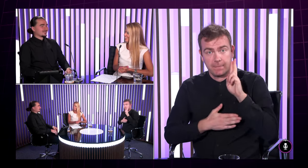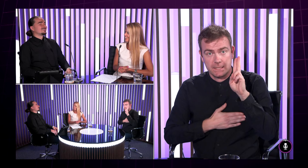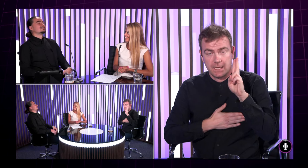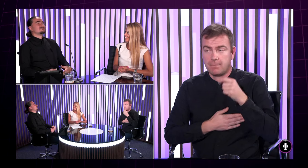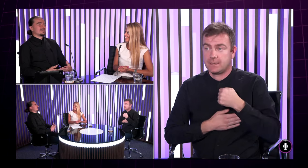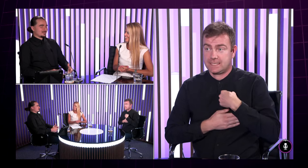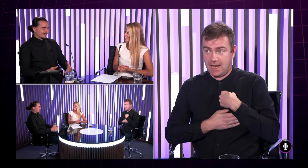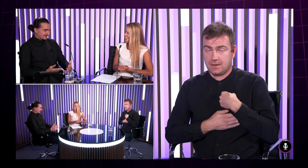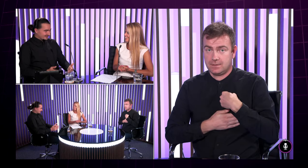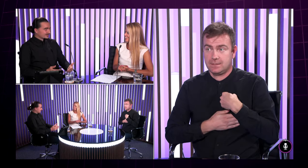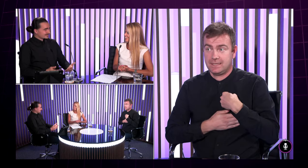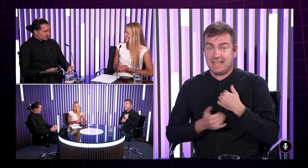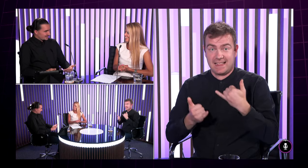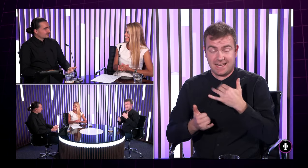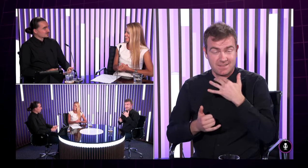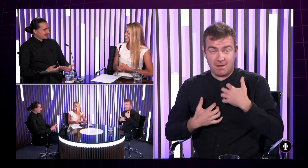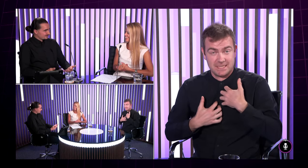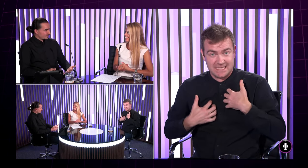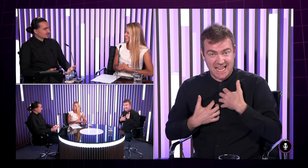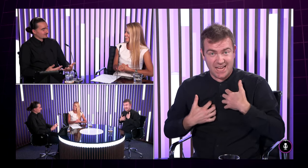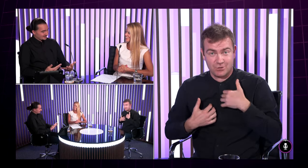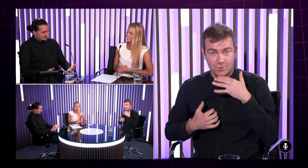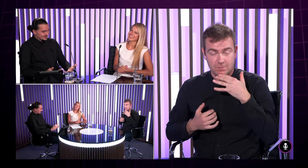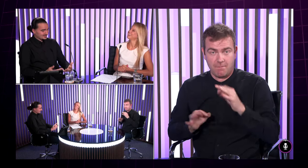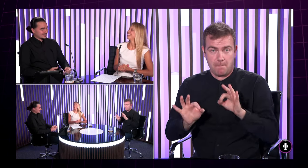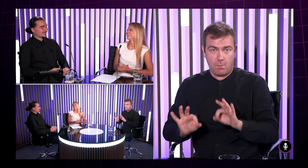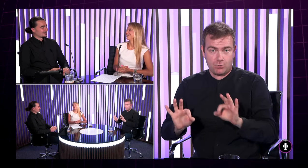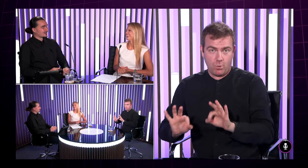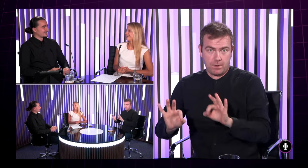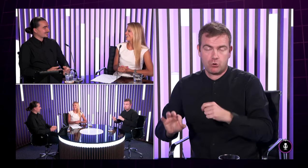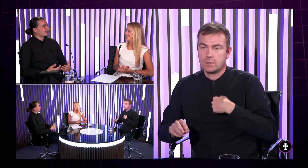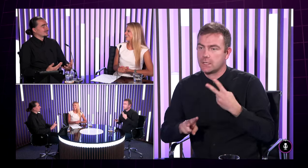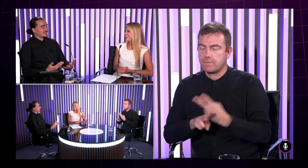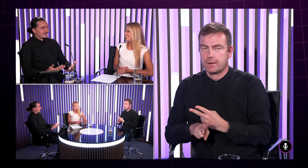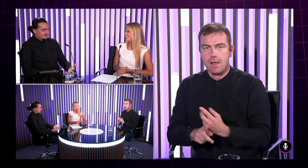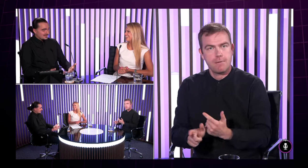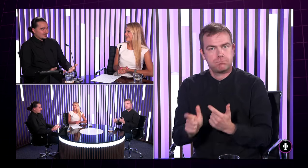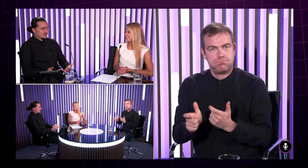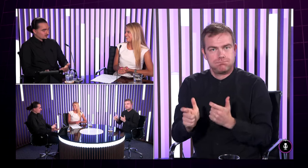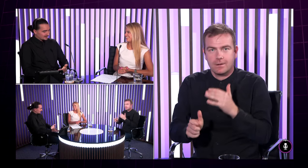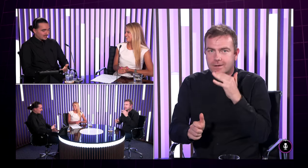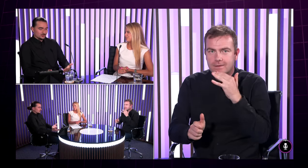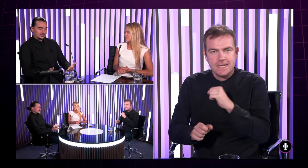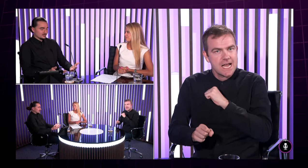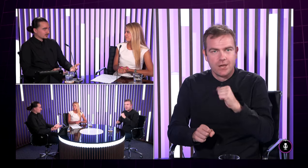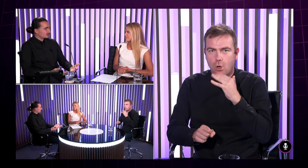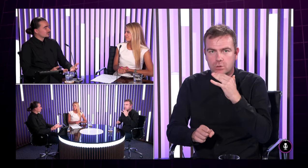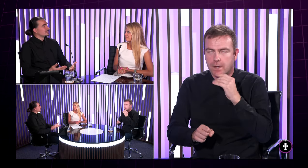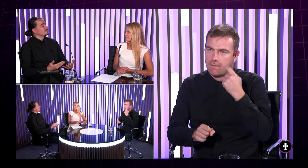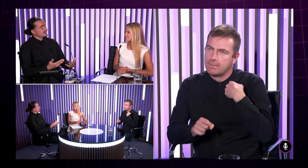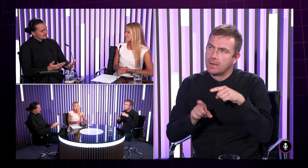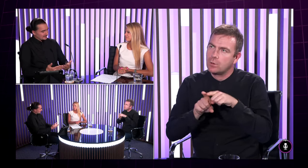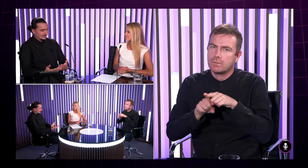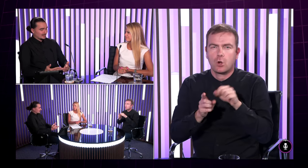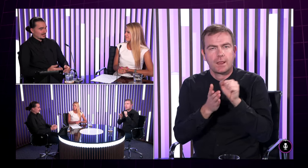tomto fachu tak veľmi sa teraz snažím rozprávať pomalšie lebo ja tiež zvykujem teda rozprávať rýchlo ale viem aj z rôznych tlačoviek z rôznych